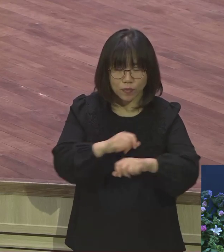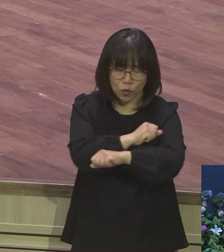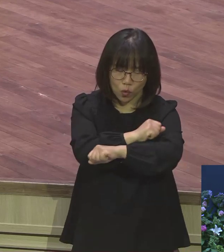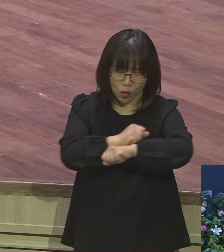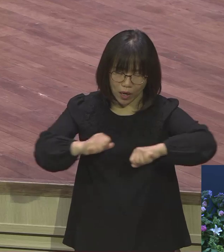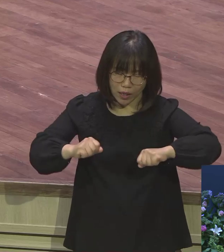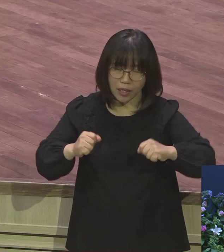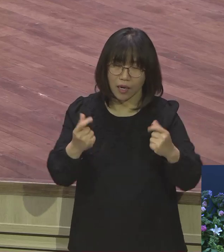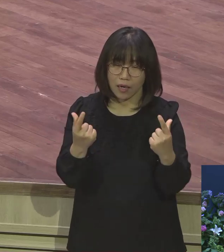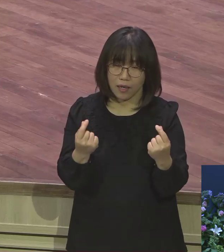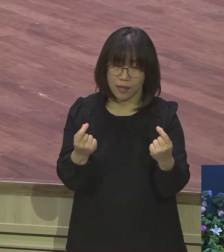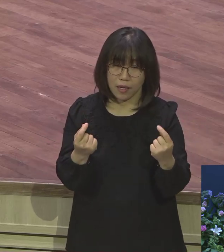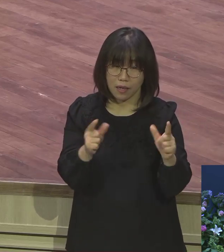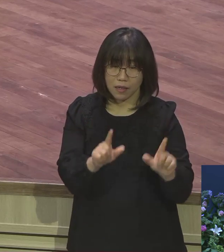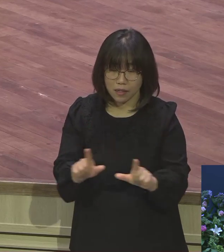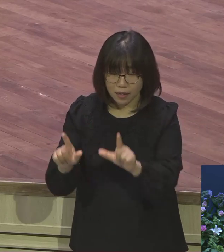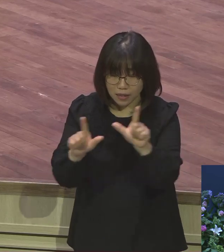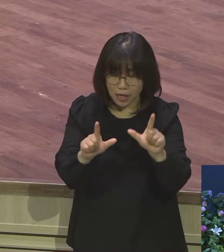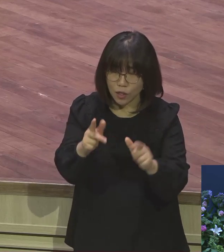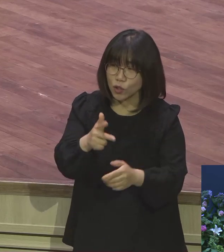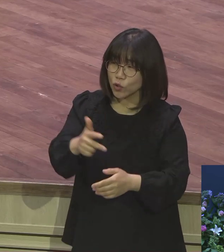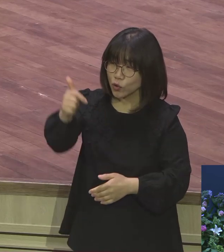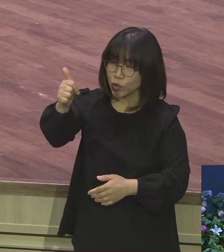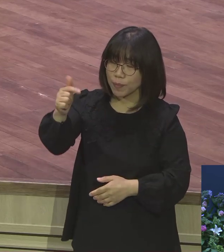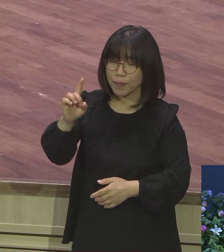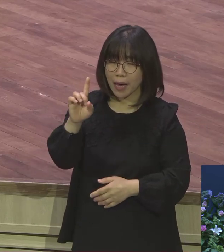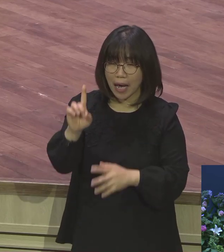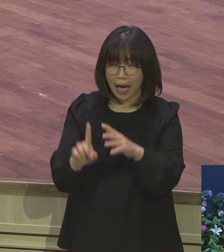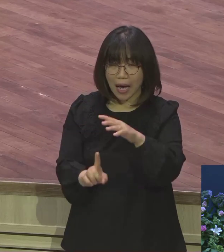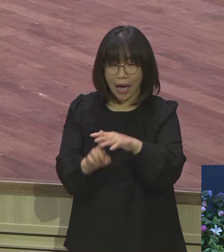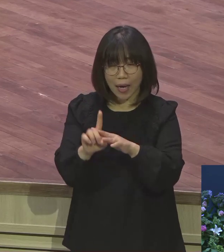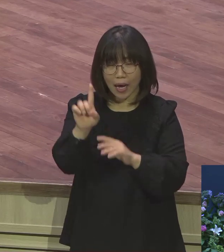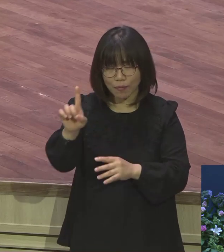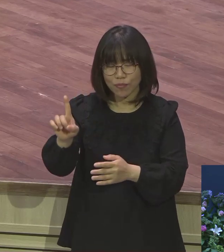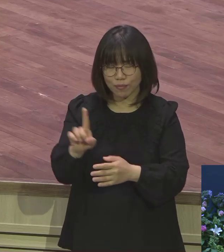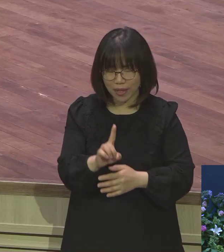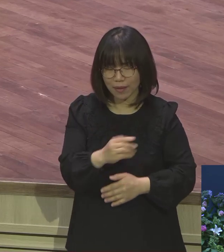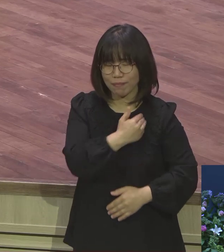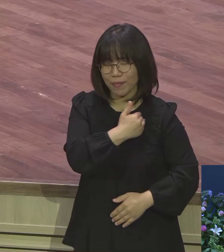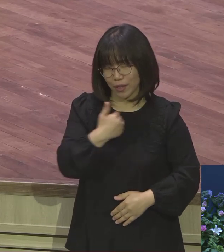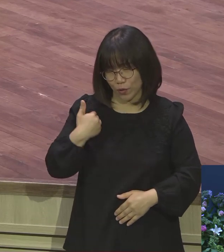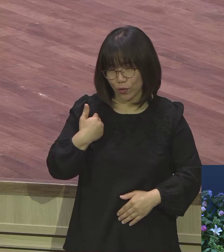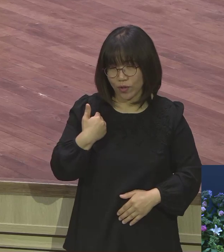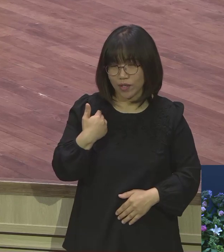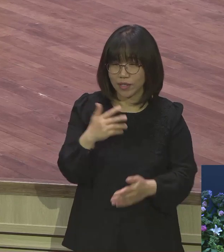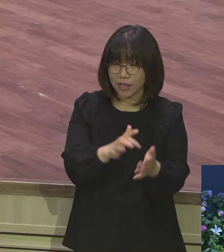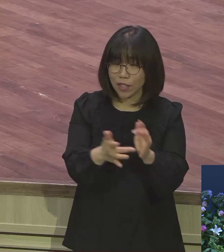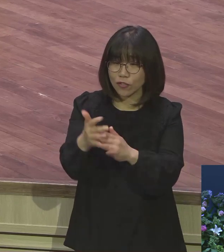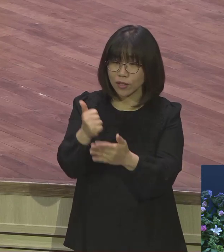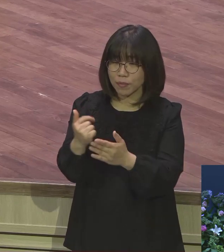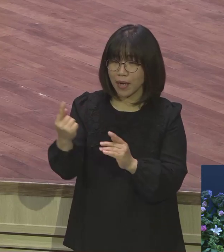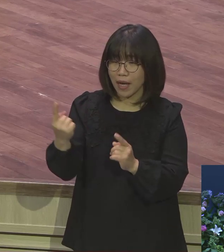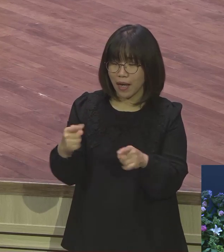만족하시 바랍니다 예수 한 분만으로 그분이 나 함께 계신다는데 뭐 세상 끝날까지